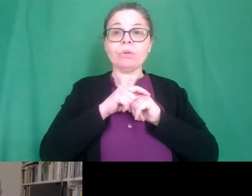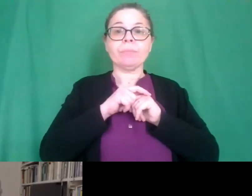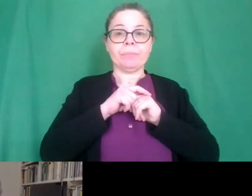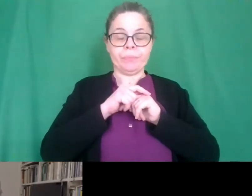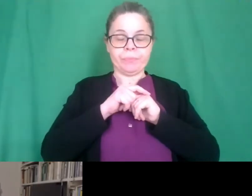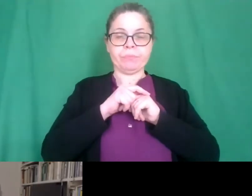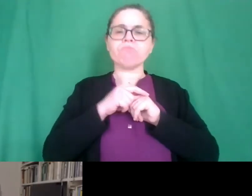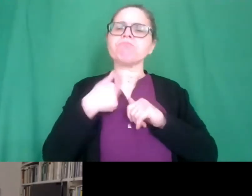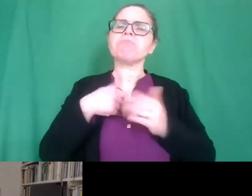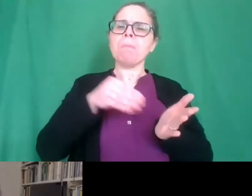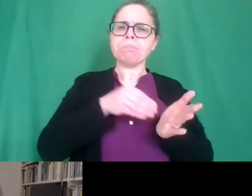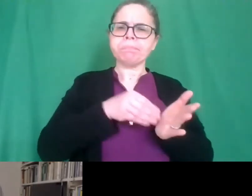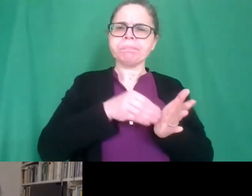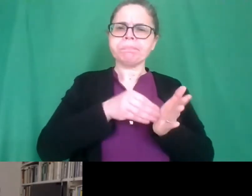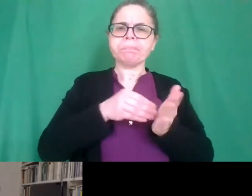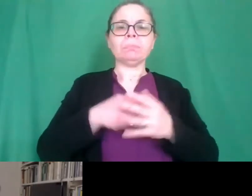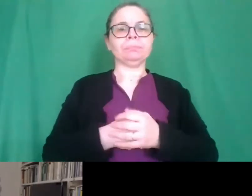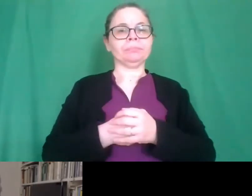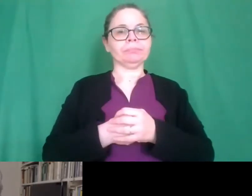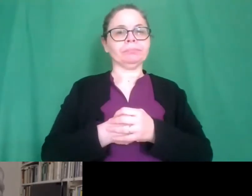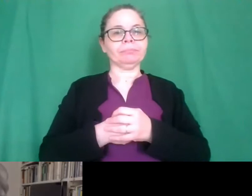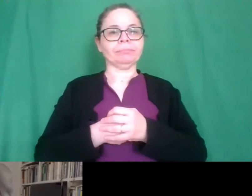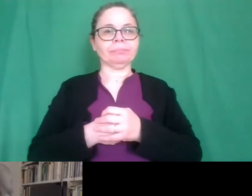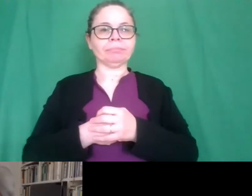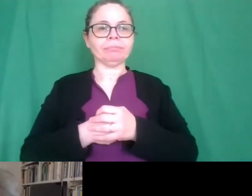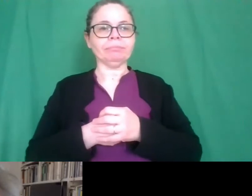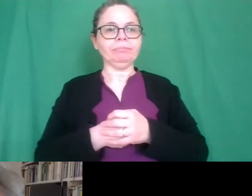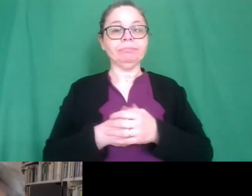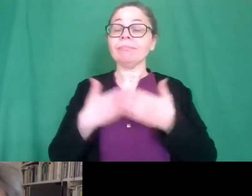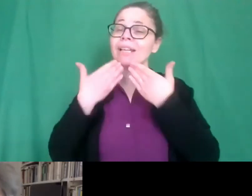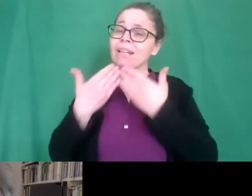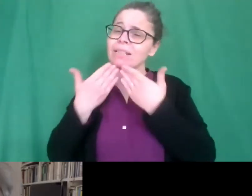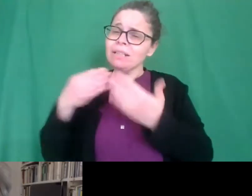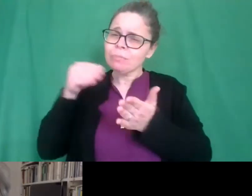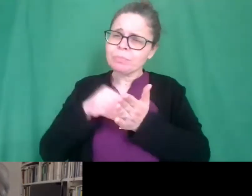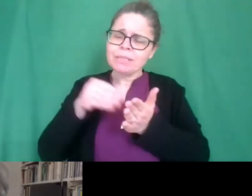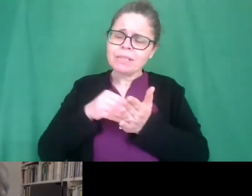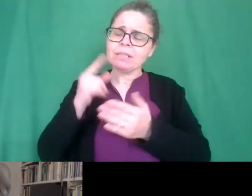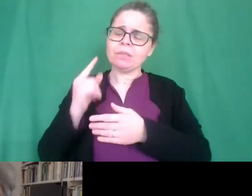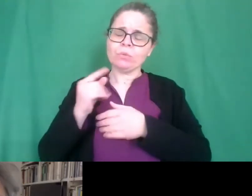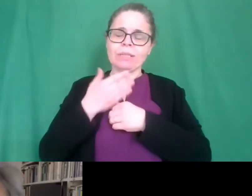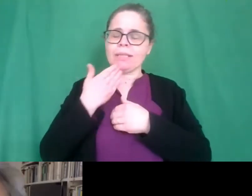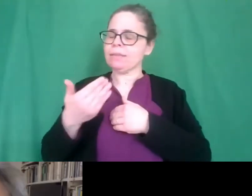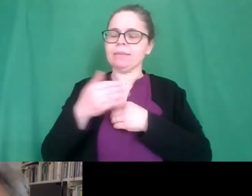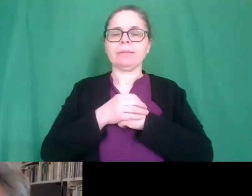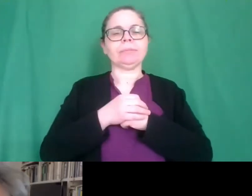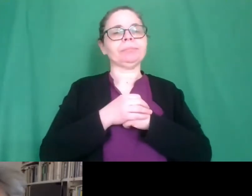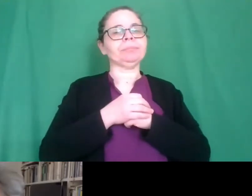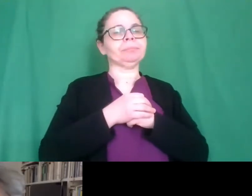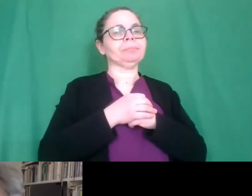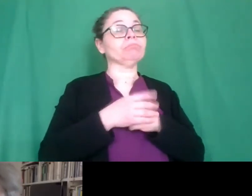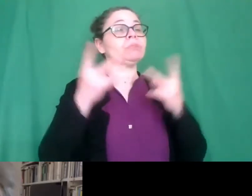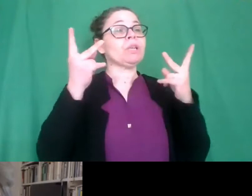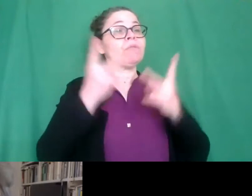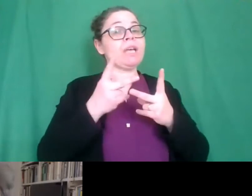fatto, ci sono. fatto, ci sei. Eccoti, grazie, grazie per questa tua presenza. Io veramente a